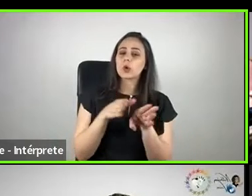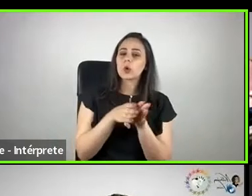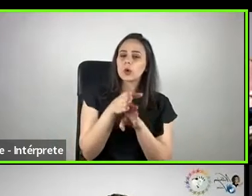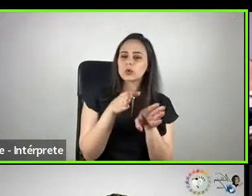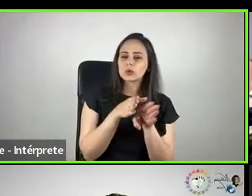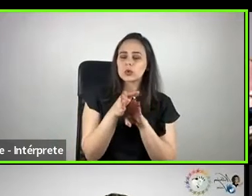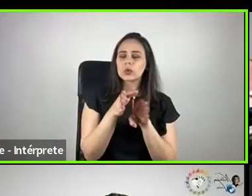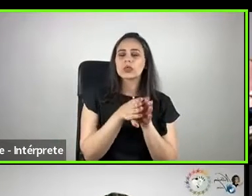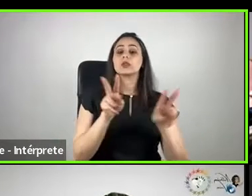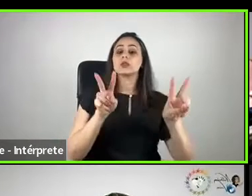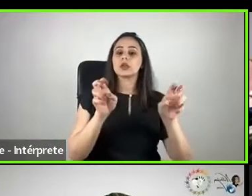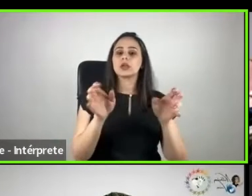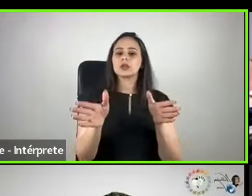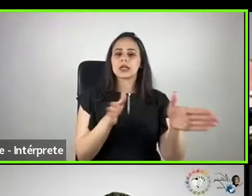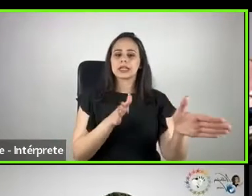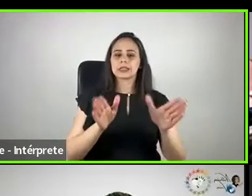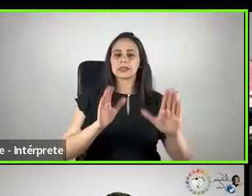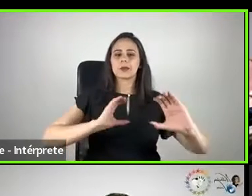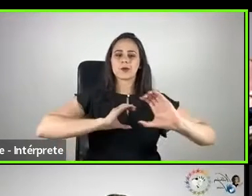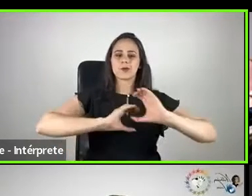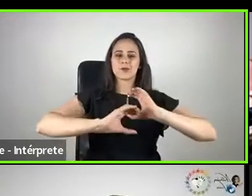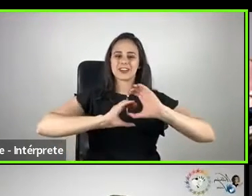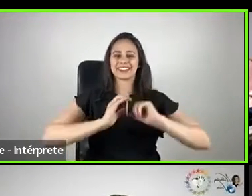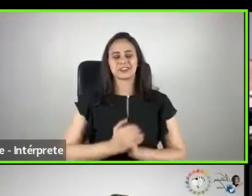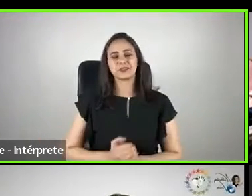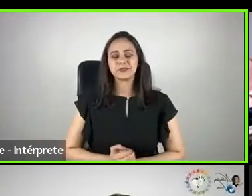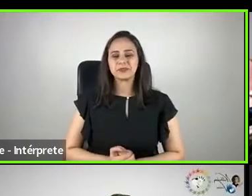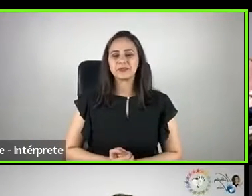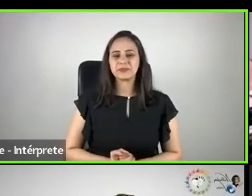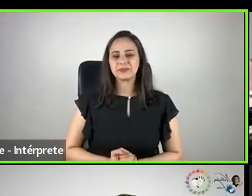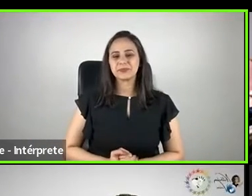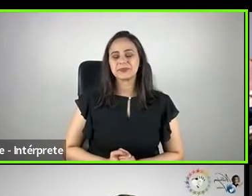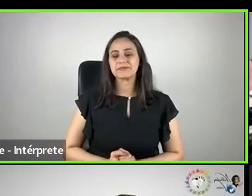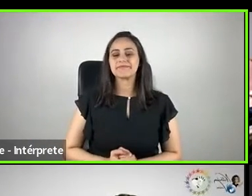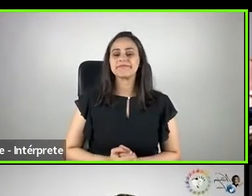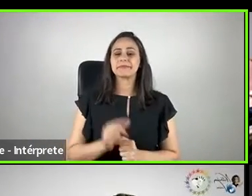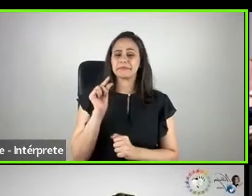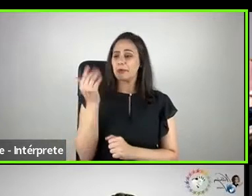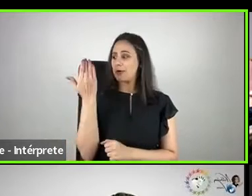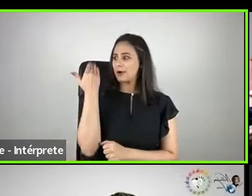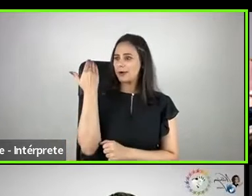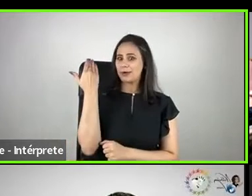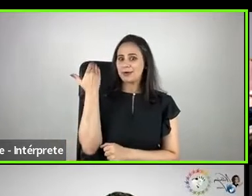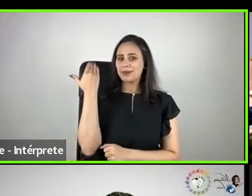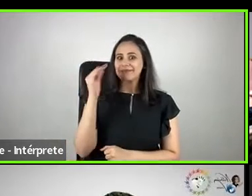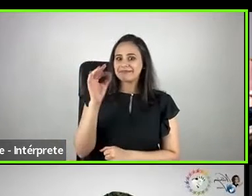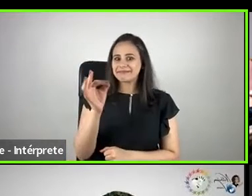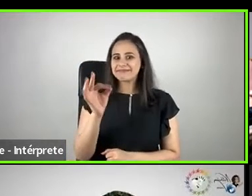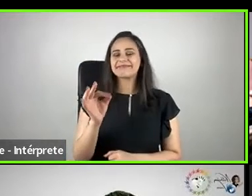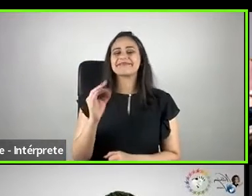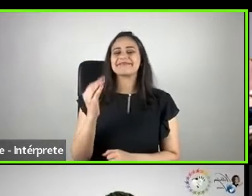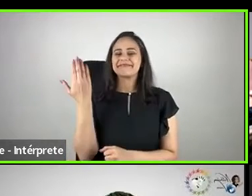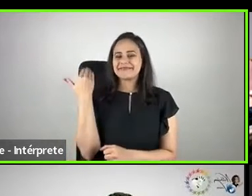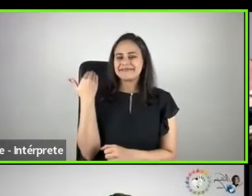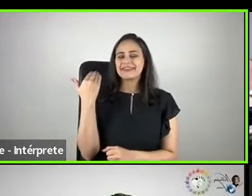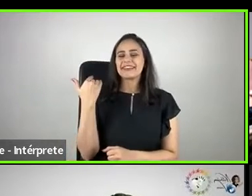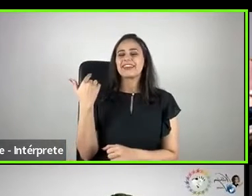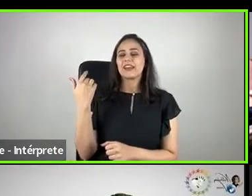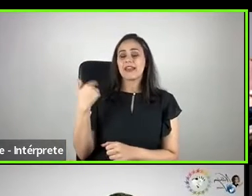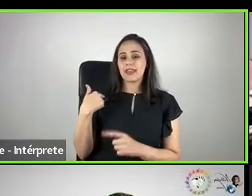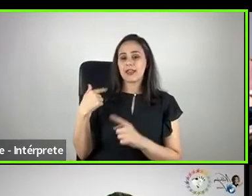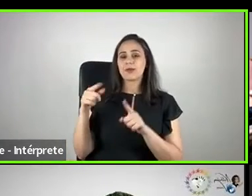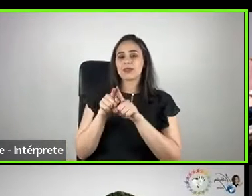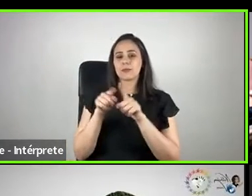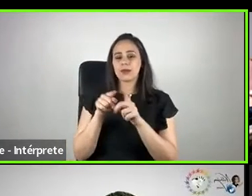acessibilidade na comunicação. E agora, gente, recentemente, né, Uber, nos tornamos LinkedIn